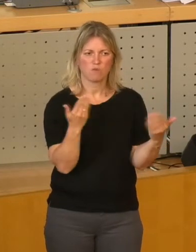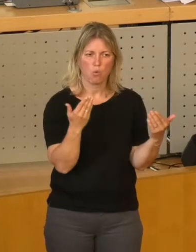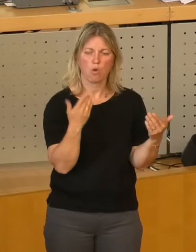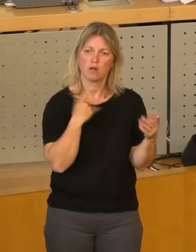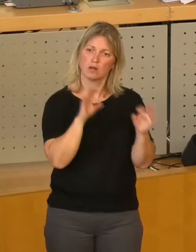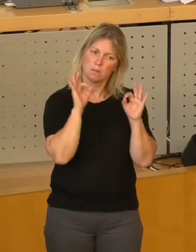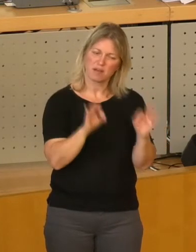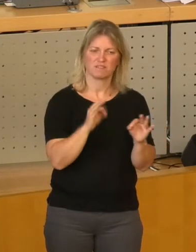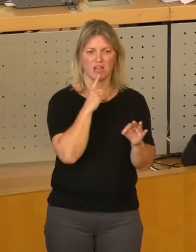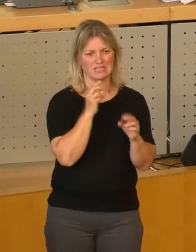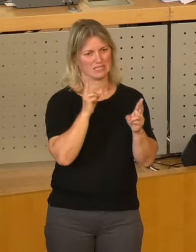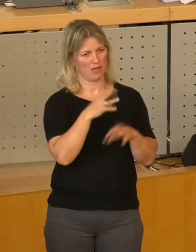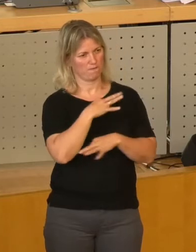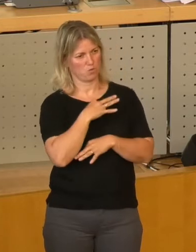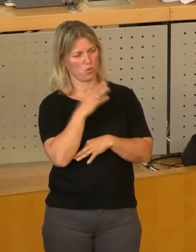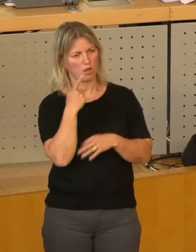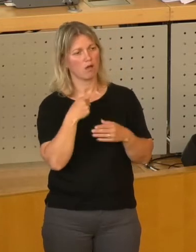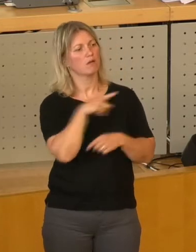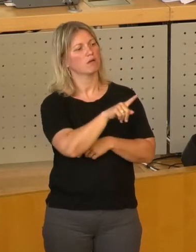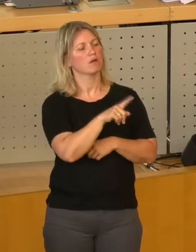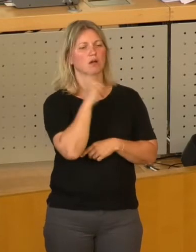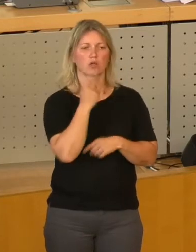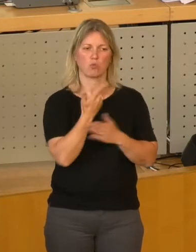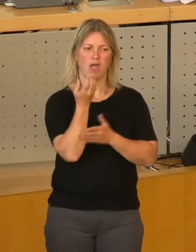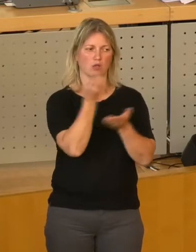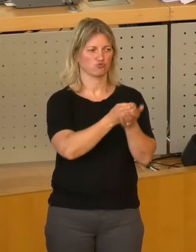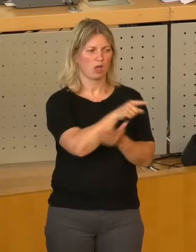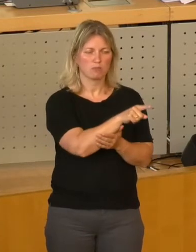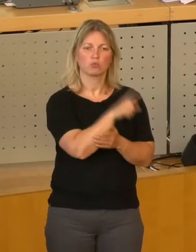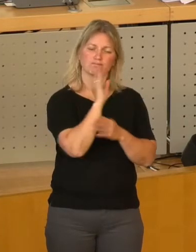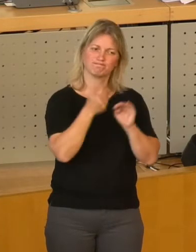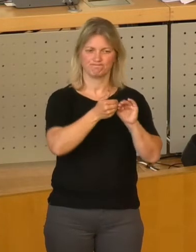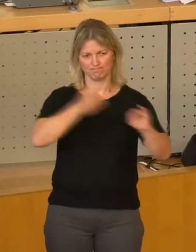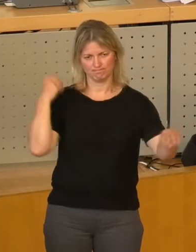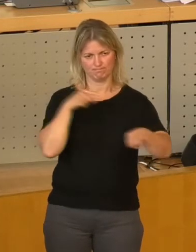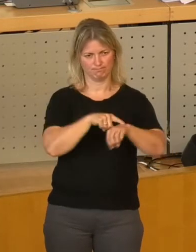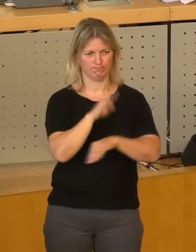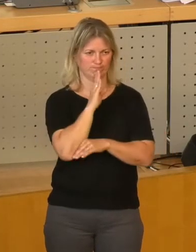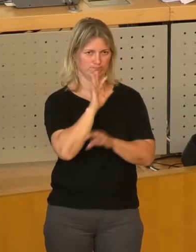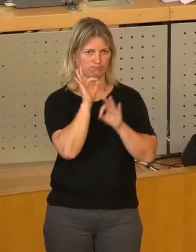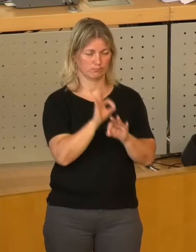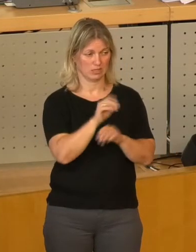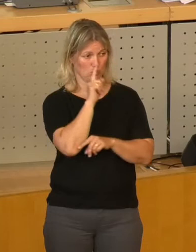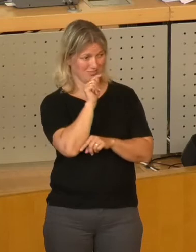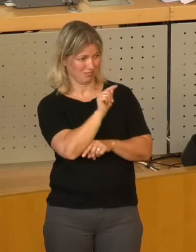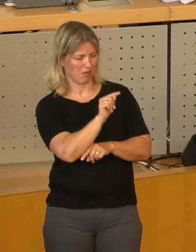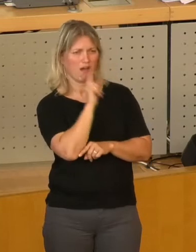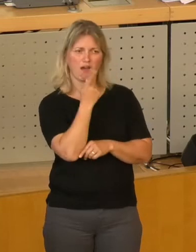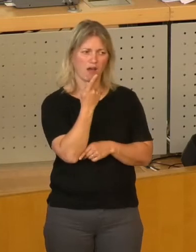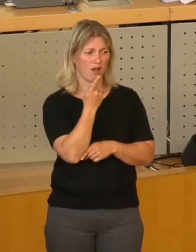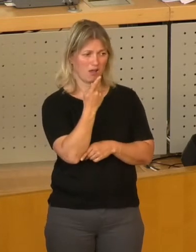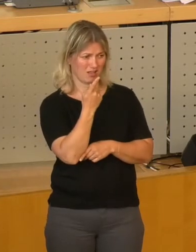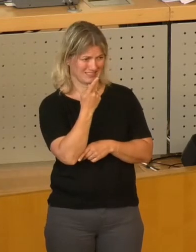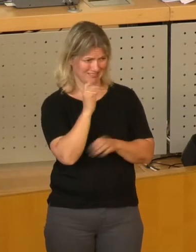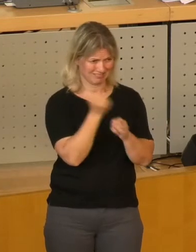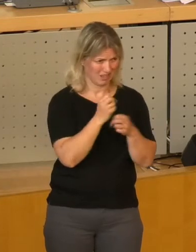rechtzeitig ausgeschrieben werden und dass kommissarisch besetzte Stellen möglichst vermieden werden. Und wenn